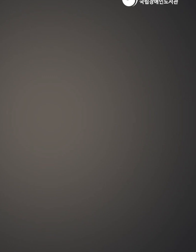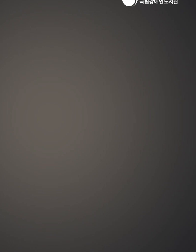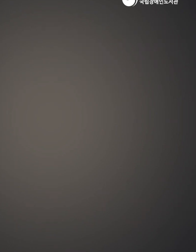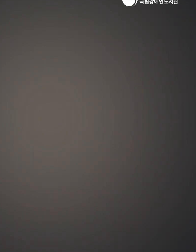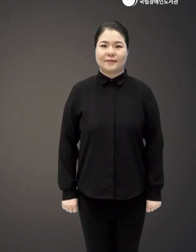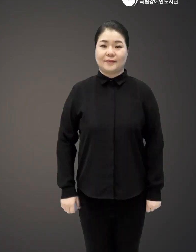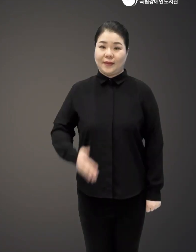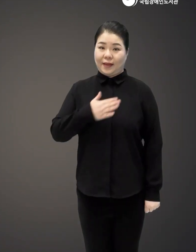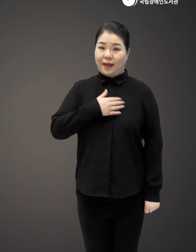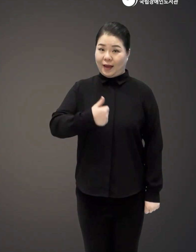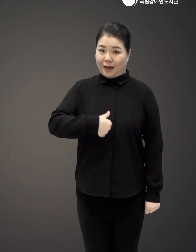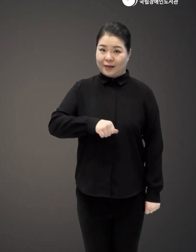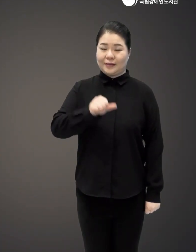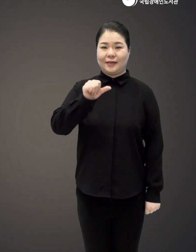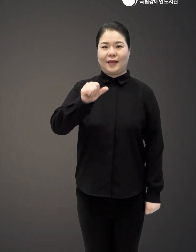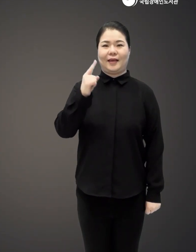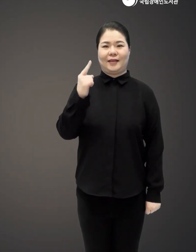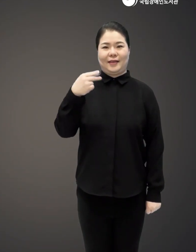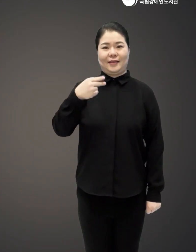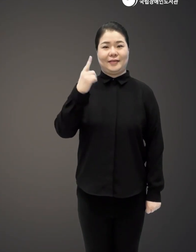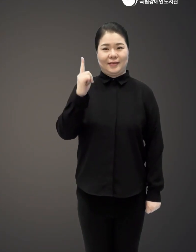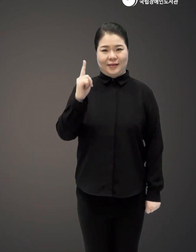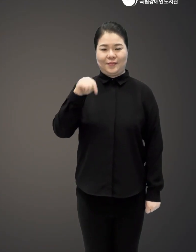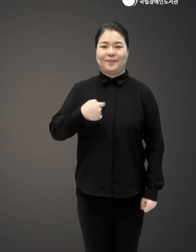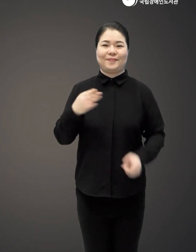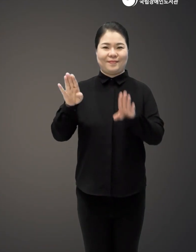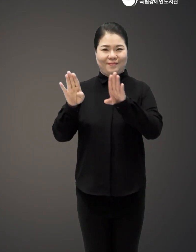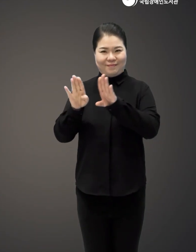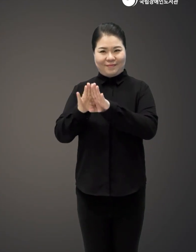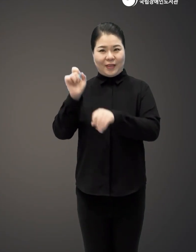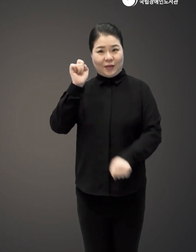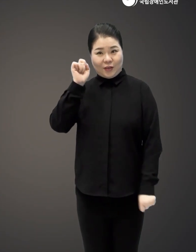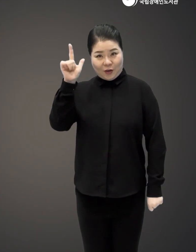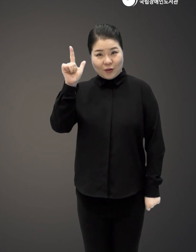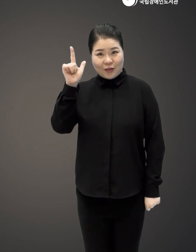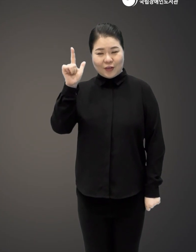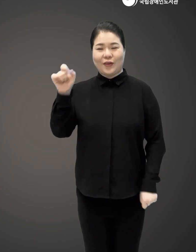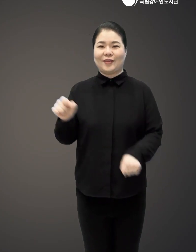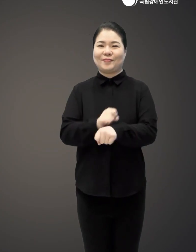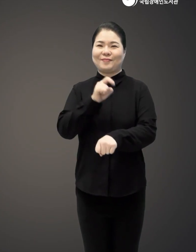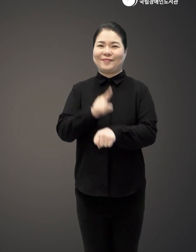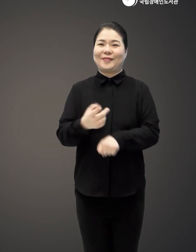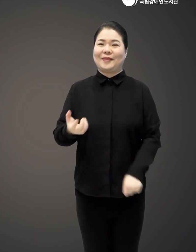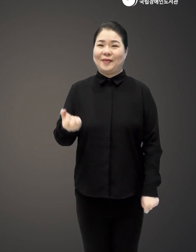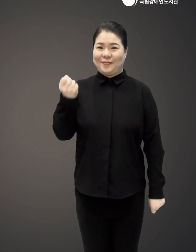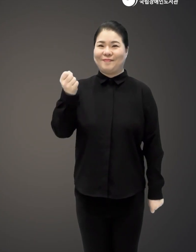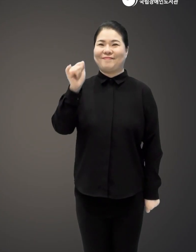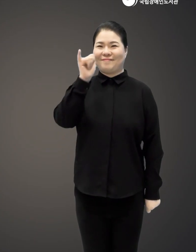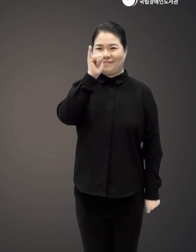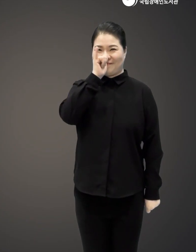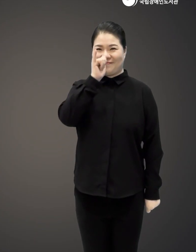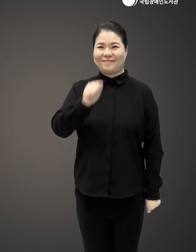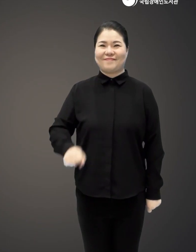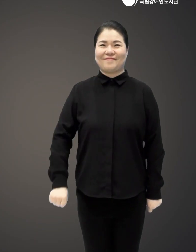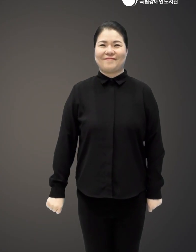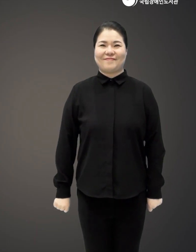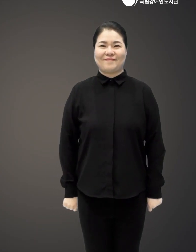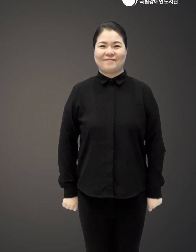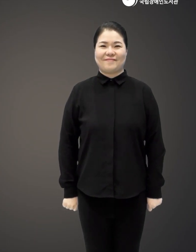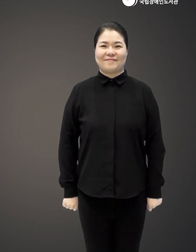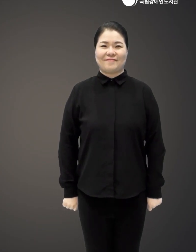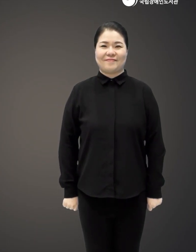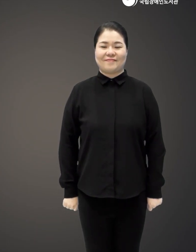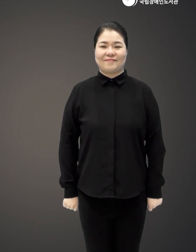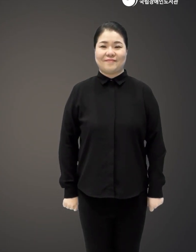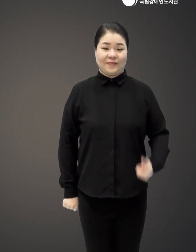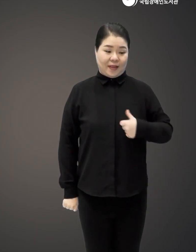나는 ADHD 자폐 스펙트럼 장애 영재성을 동시에 진단받은 아들을 키우는 엄마입니다